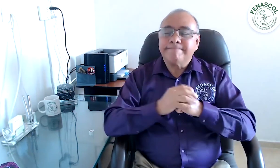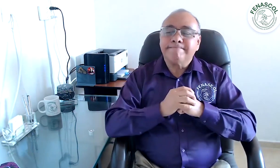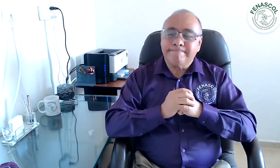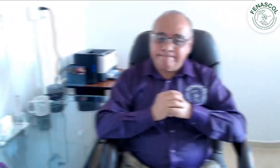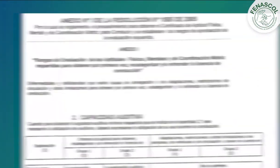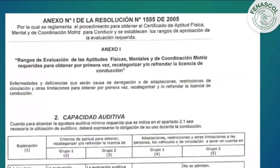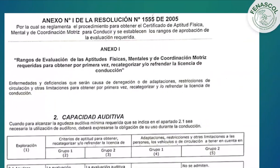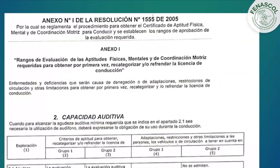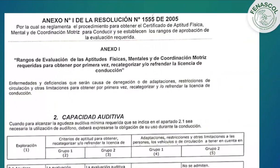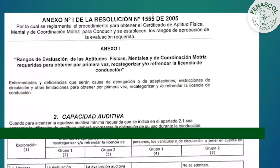pueden conducir.